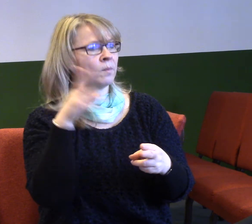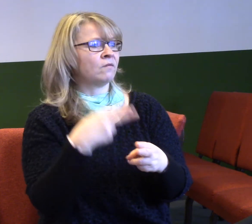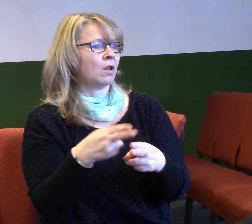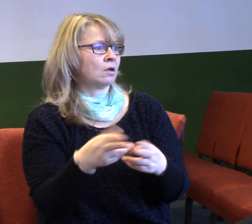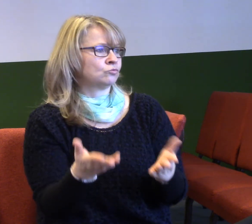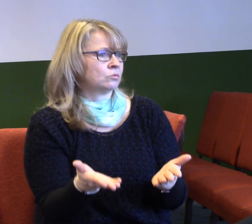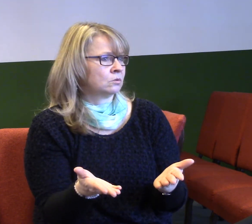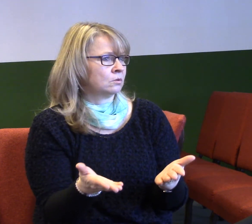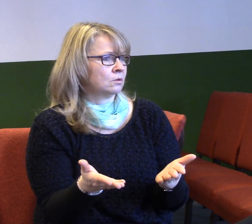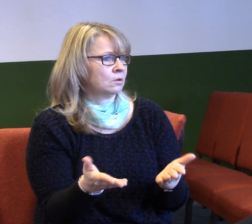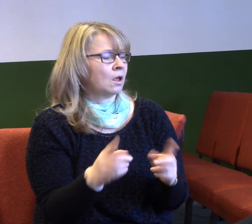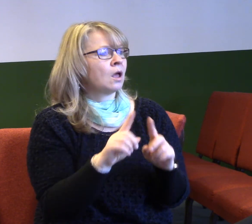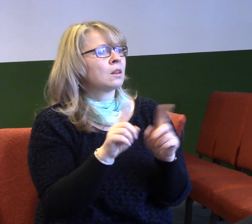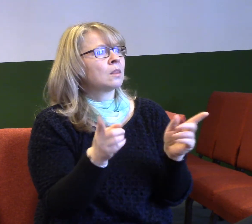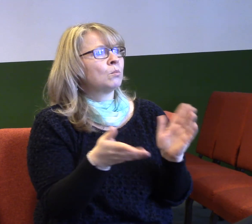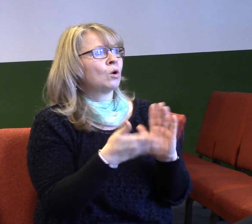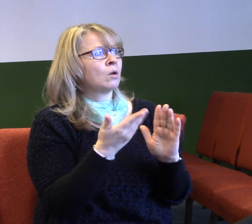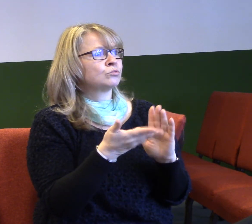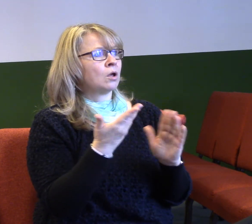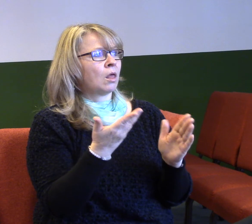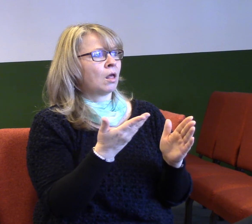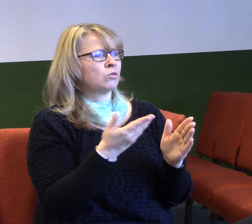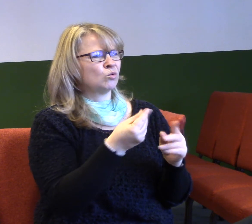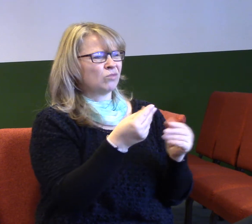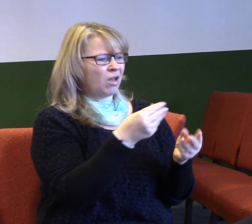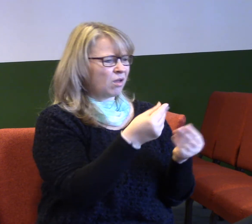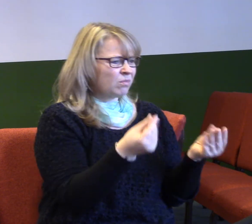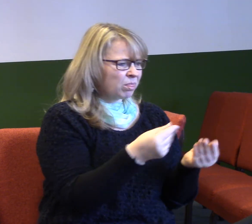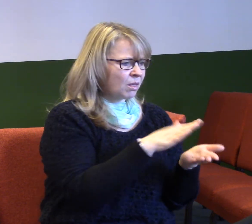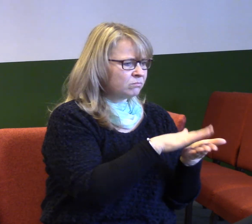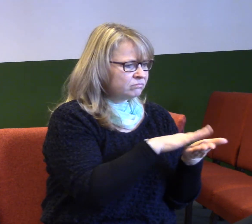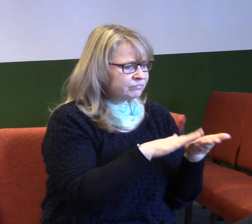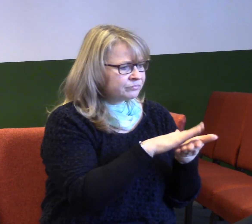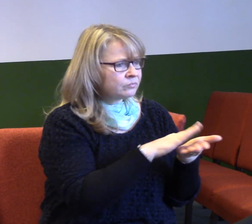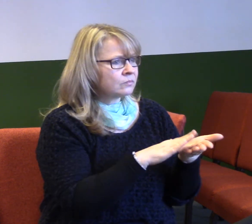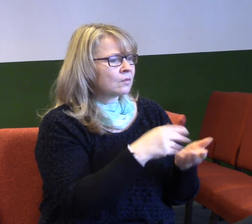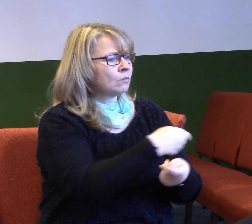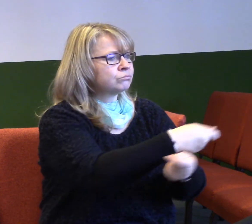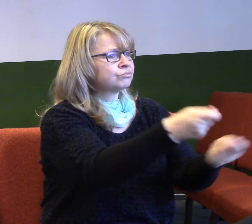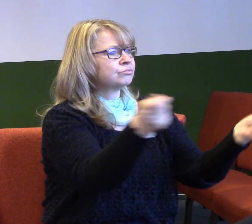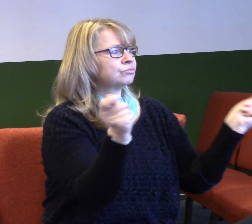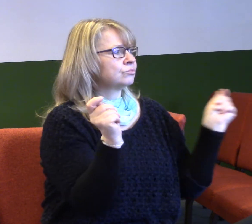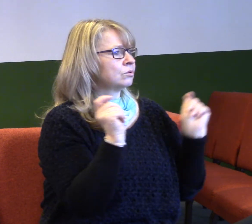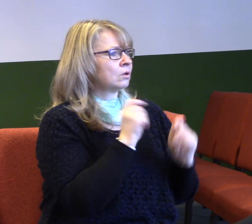z pár placiček, macesů a rybiček nasytil tisícové zástupy lidí.